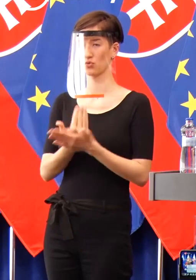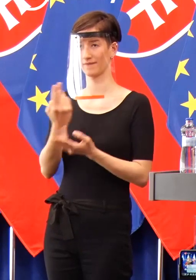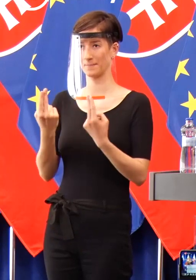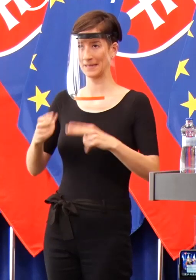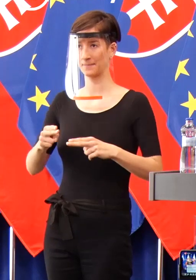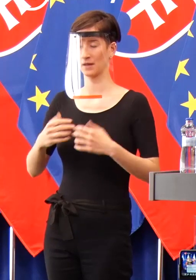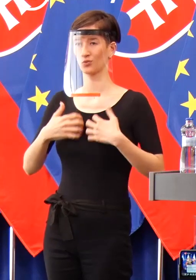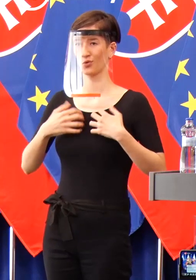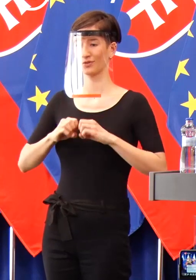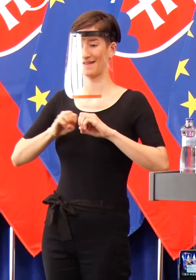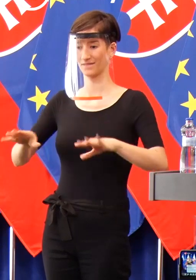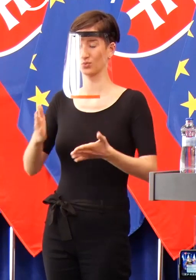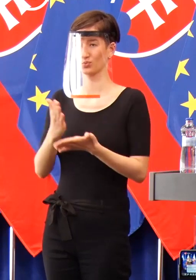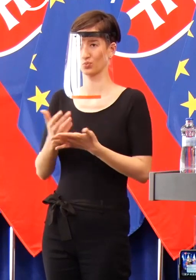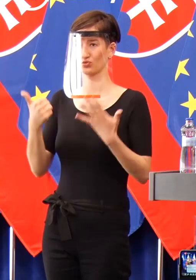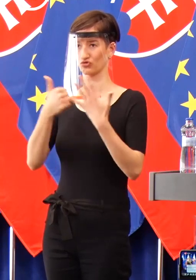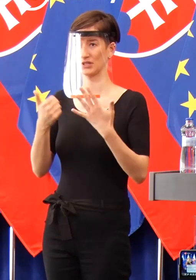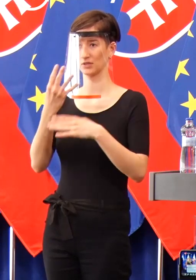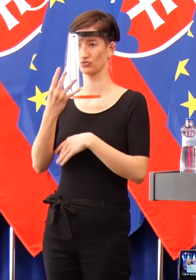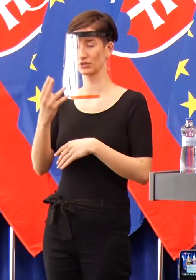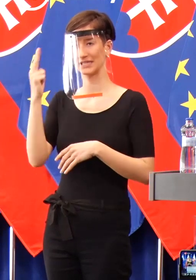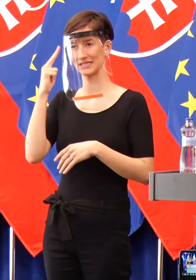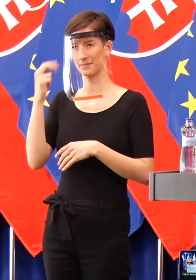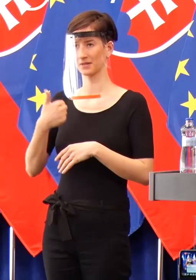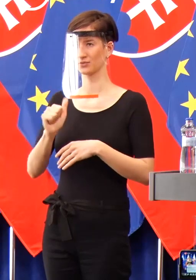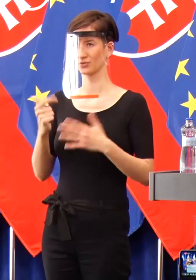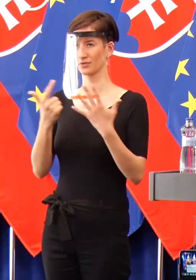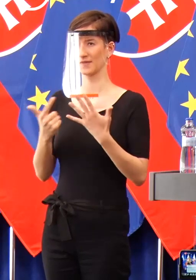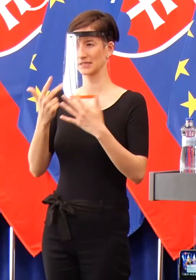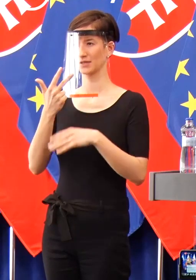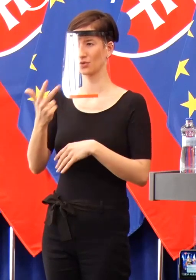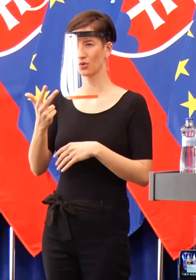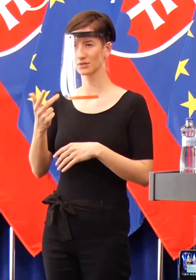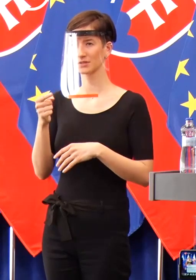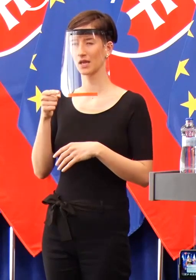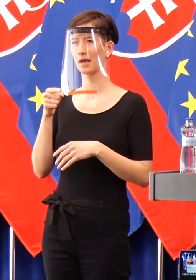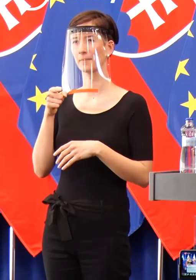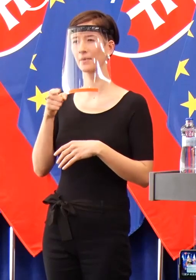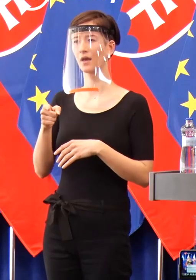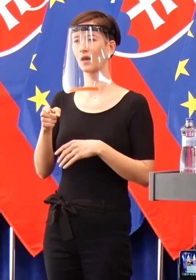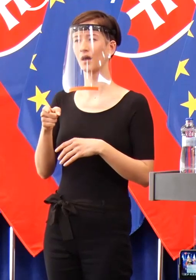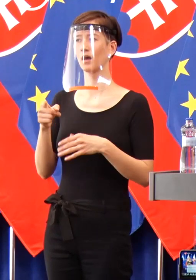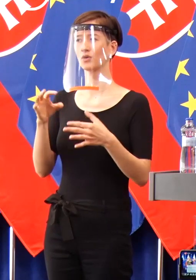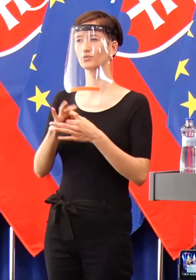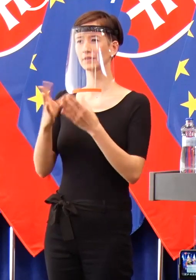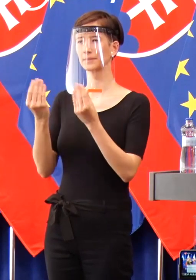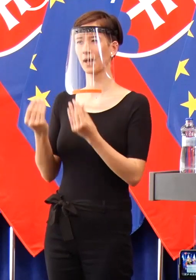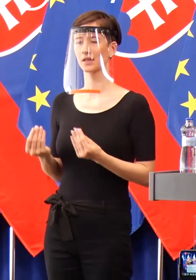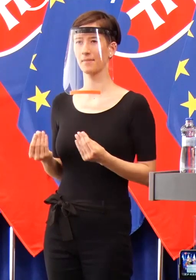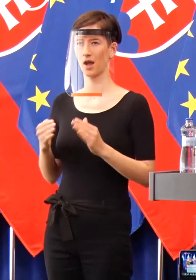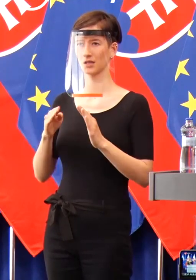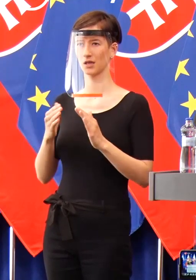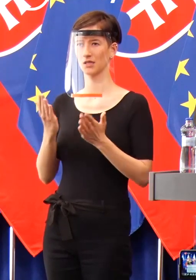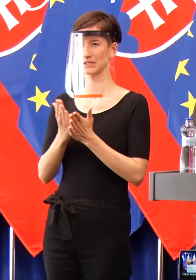64, znamená 128, znamená lokalitnicky to narastá. To znamená, toto